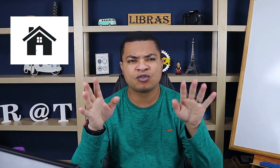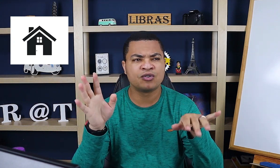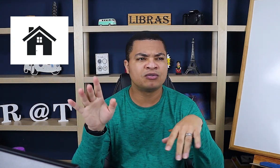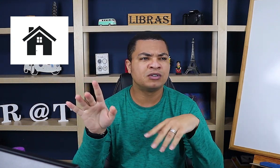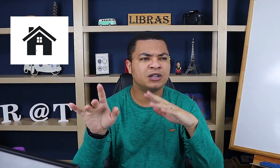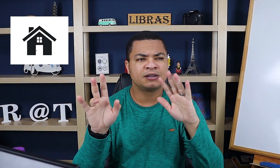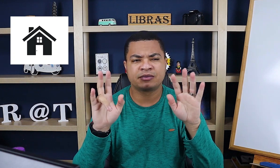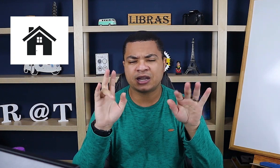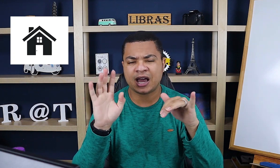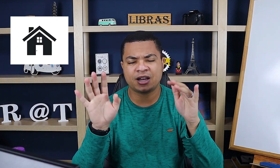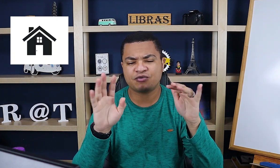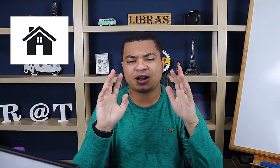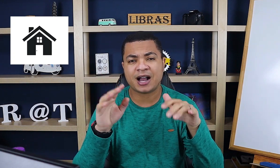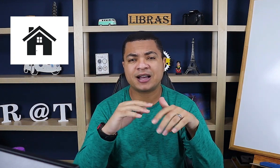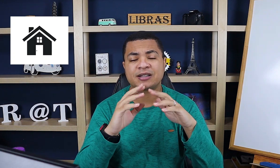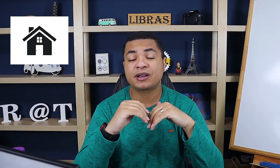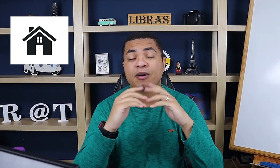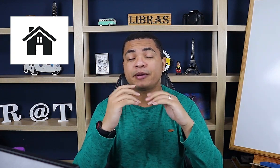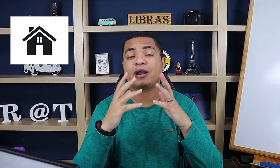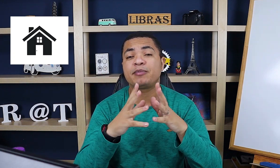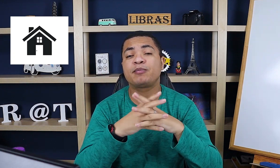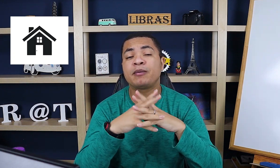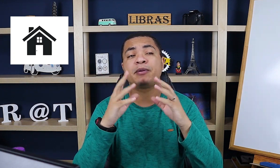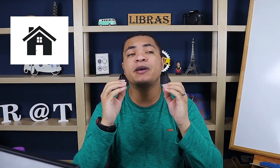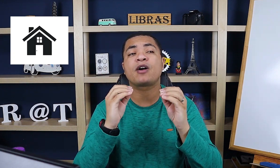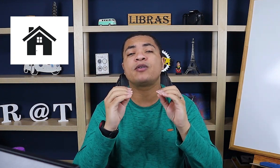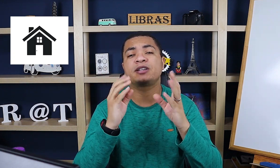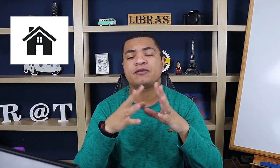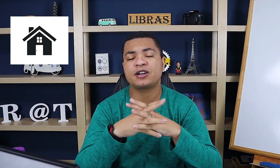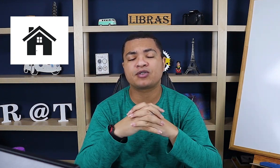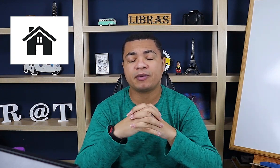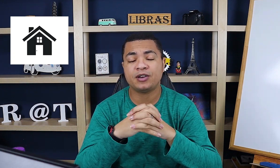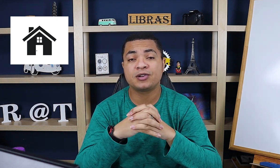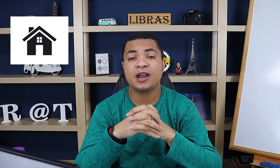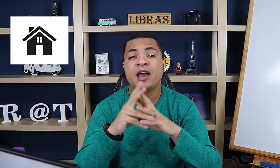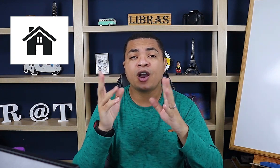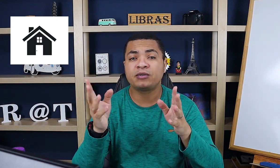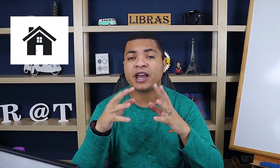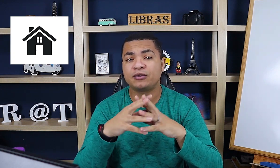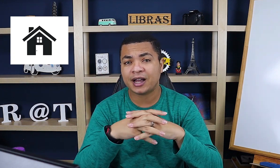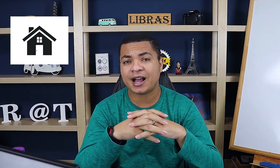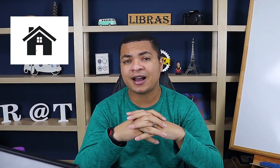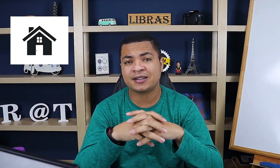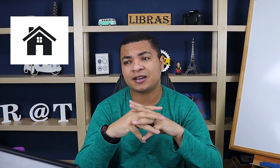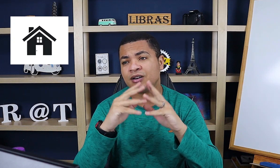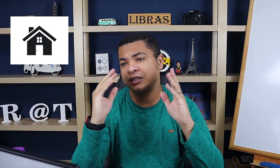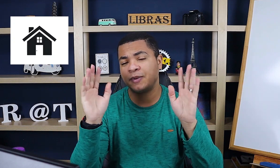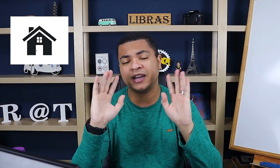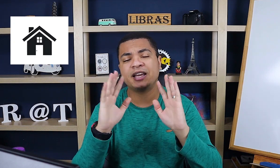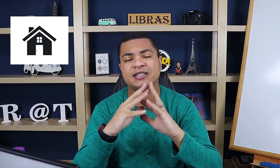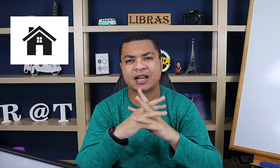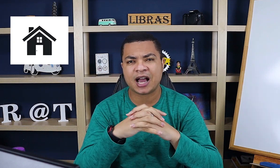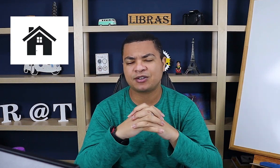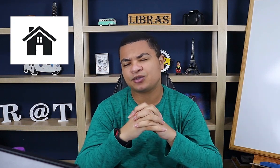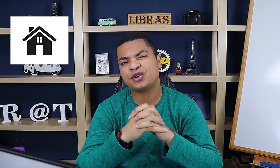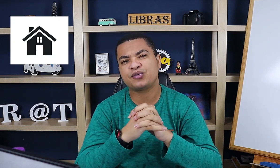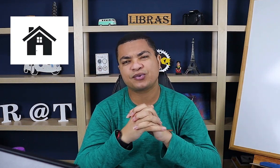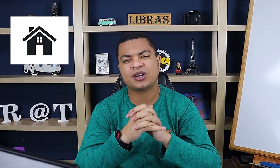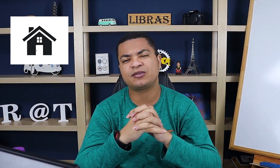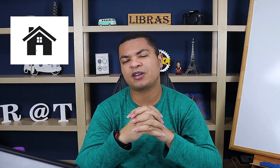sei lá, de uma casa, qual a primeira coisa que vê na sua mente? É o teto da casa, as paredes da casa, os dois juntos, né? Então,